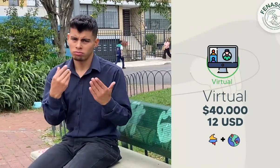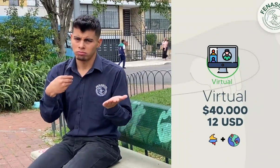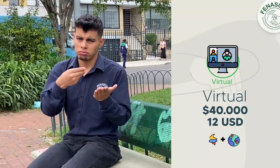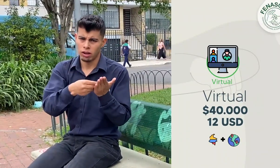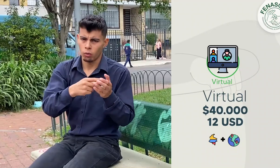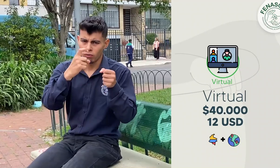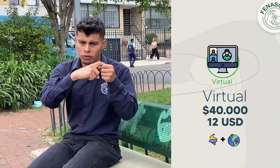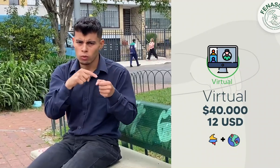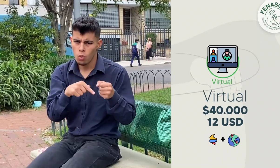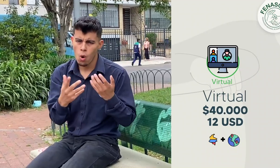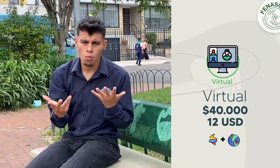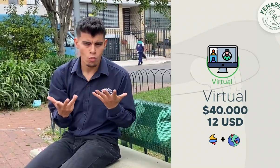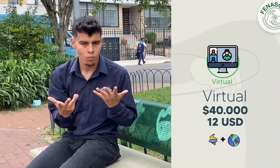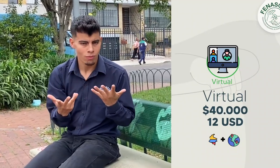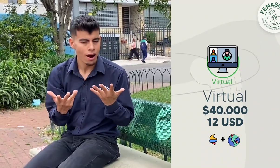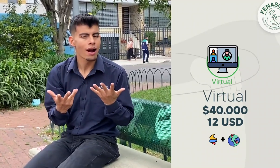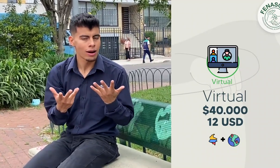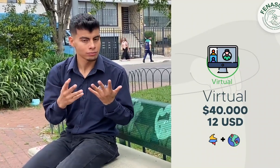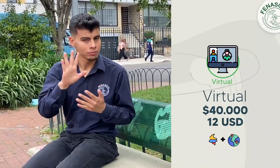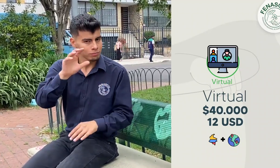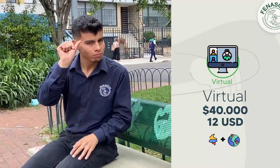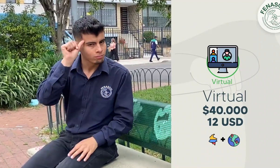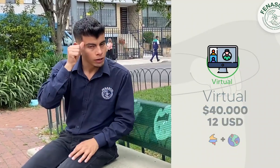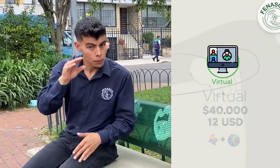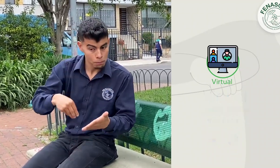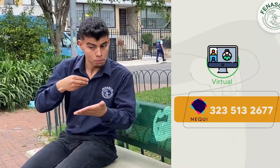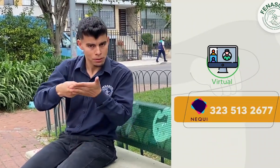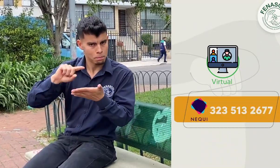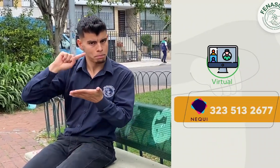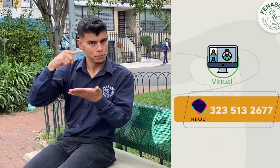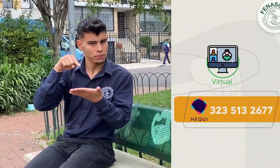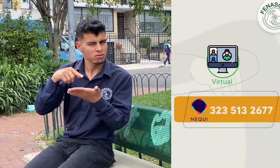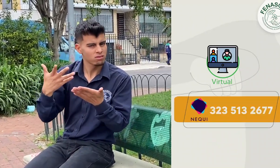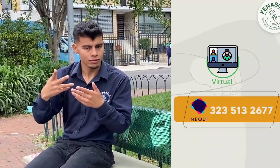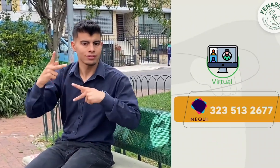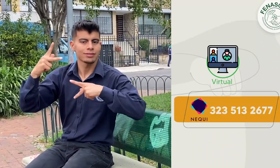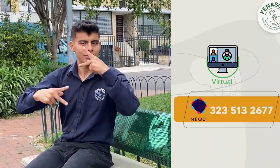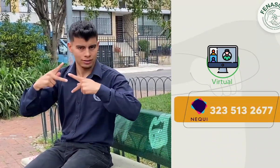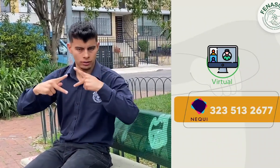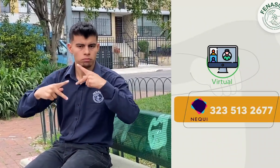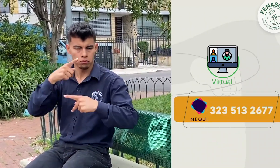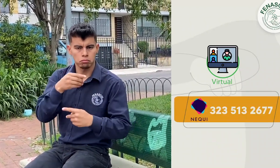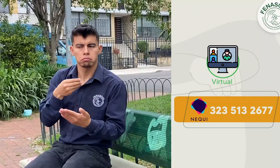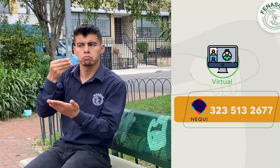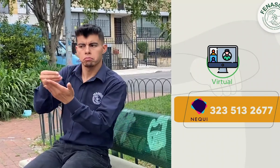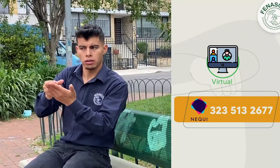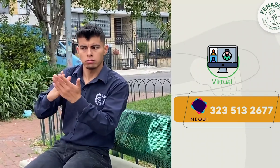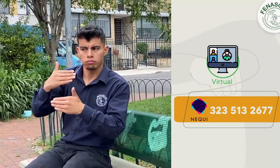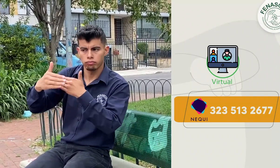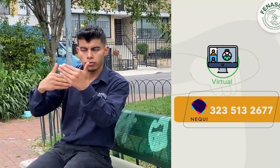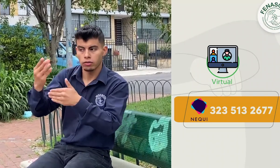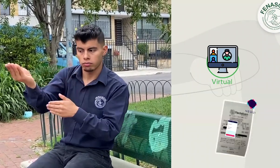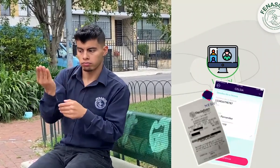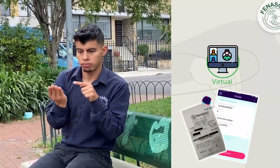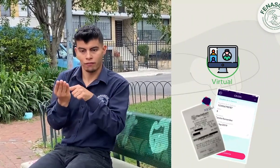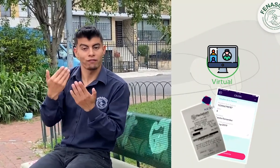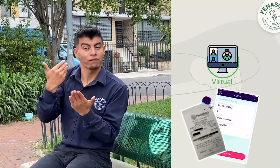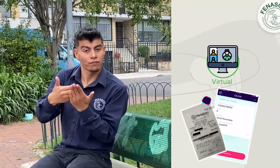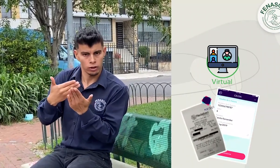se preguntan cómo es el proceso de inscripción al evento, recuerda que el primer paso es pagar a través de la plataforma Neki. Y luego debes tomarle una foto a la factura